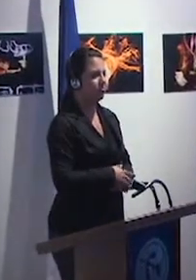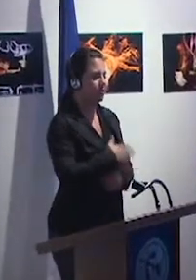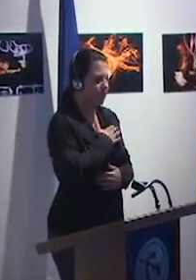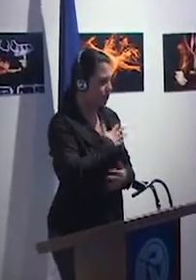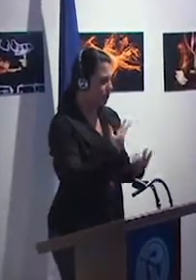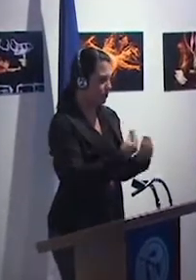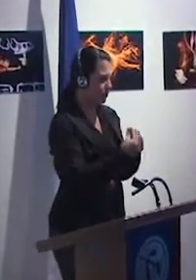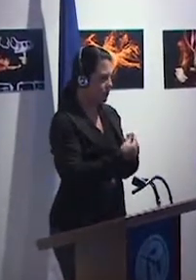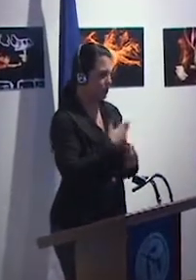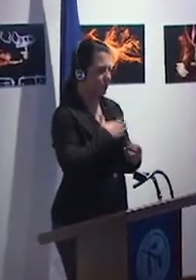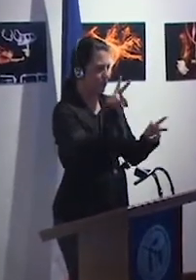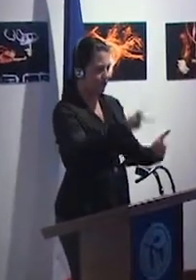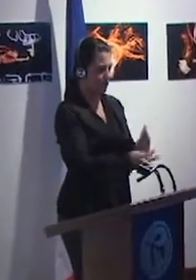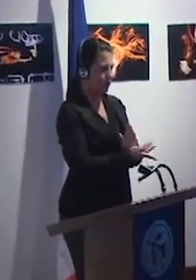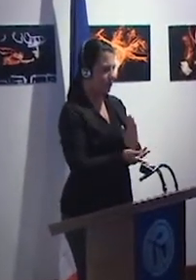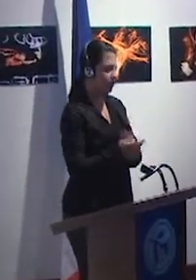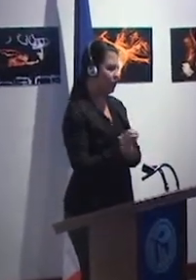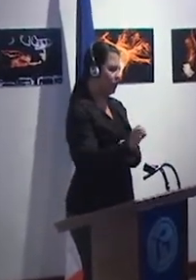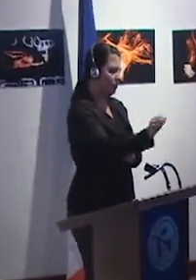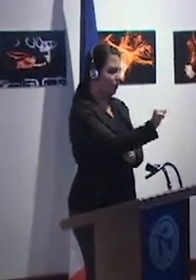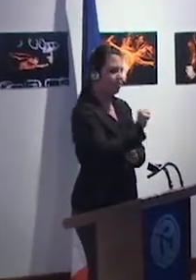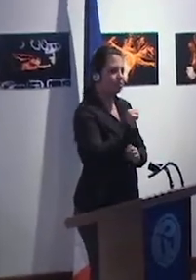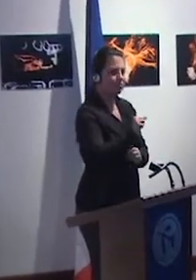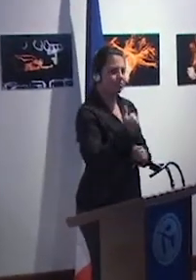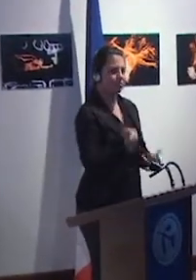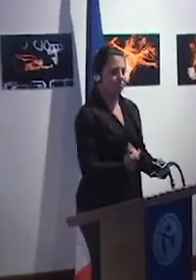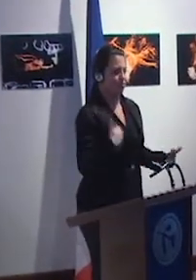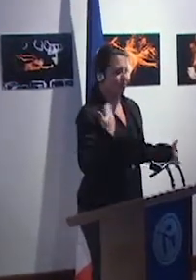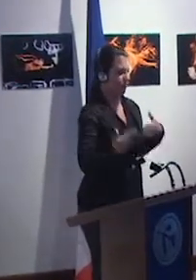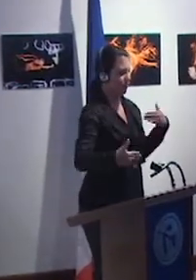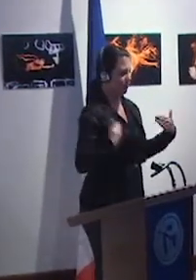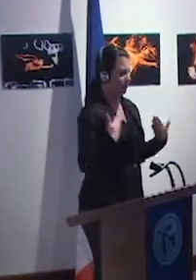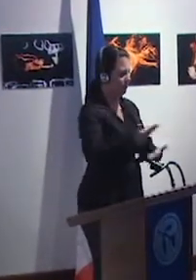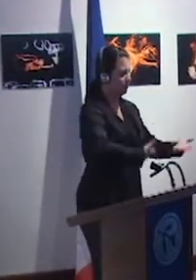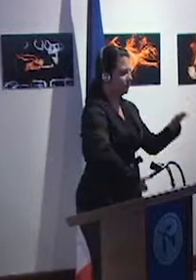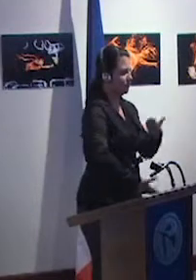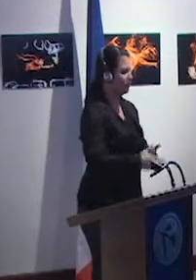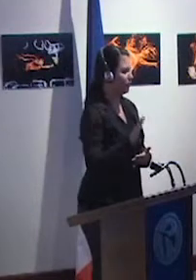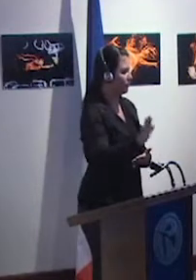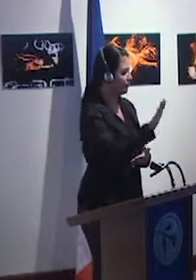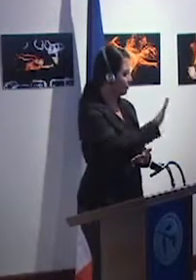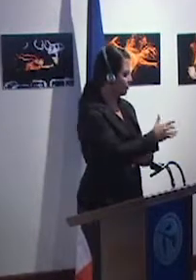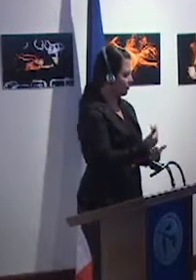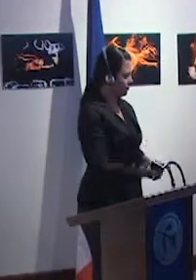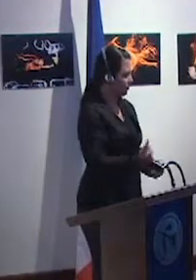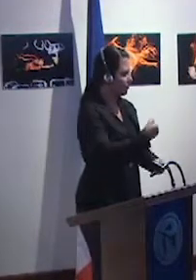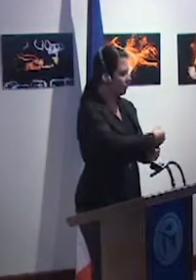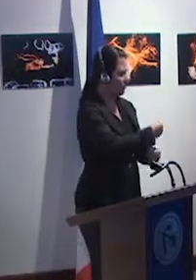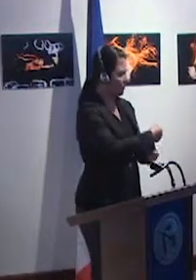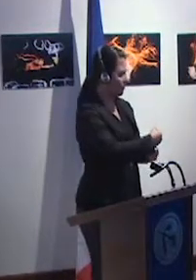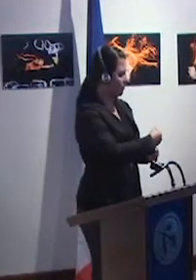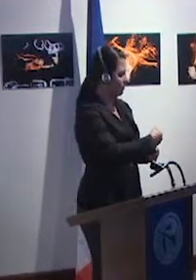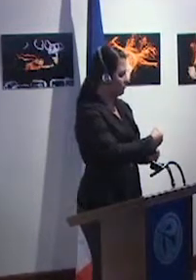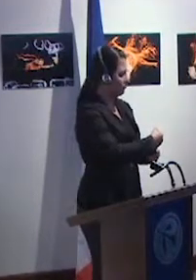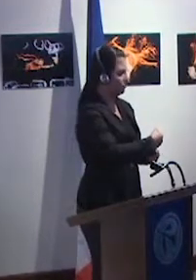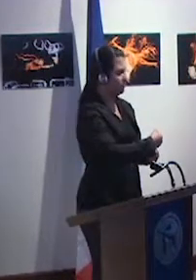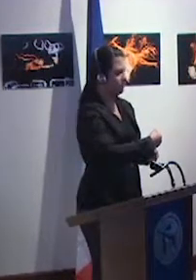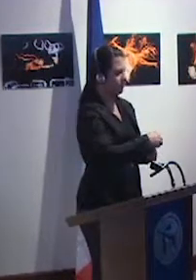mesdames, messieurs, je suis très heureux de pouvoir partager avec vous le travail que je mène depuis